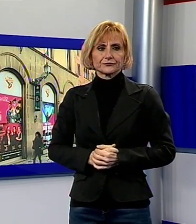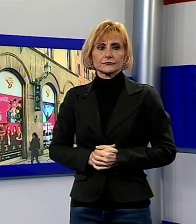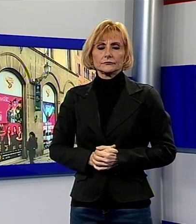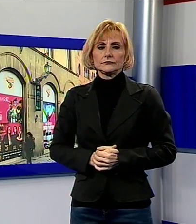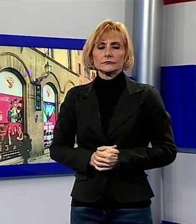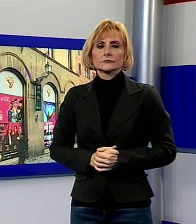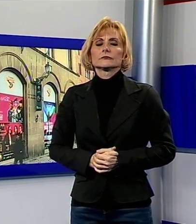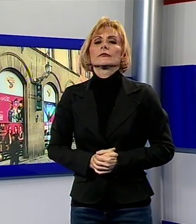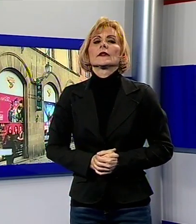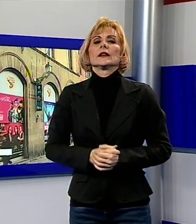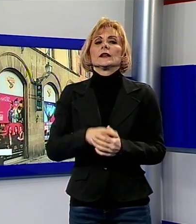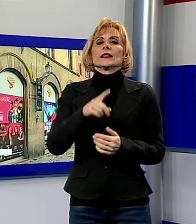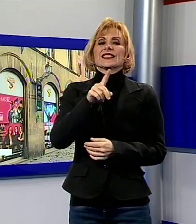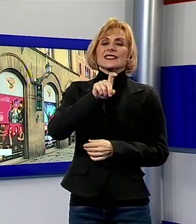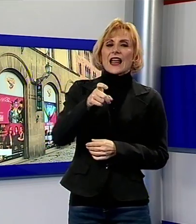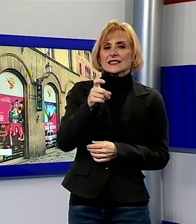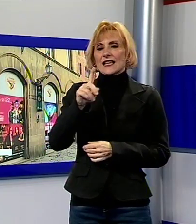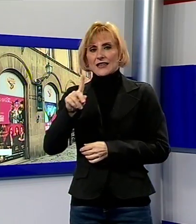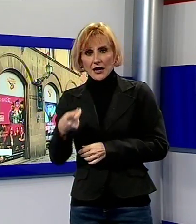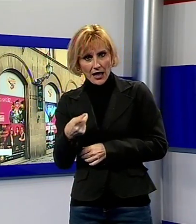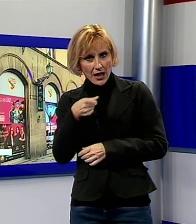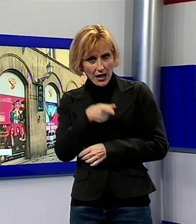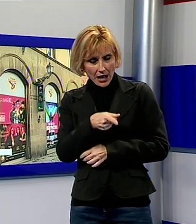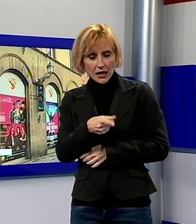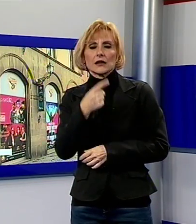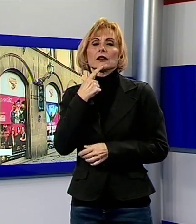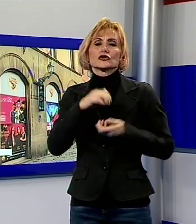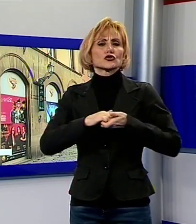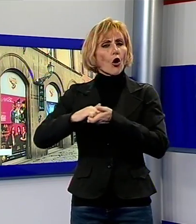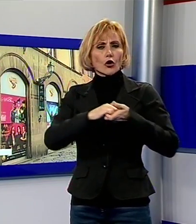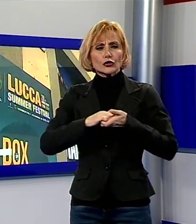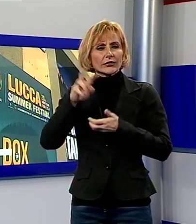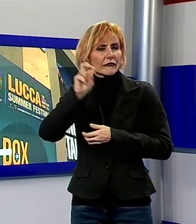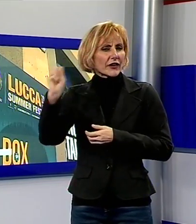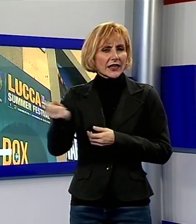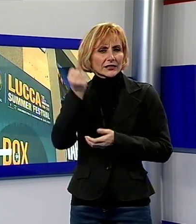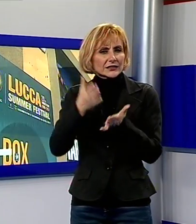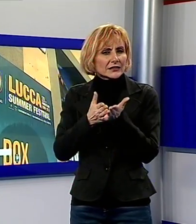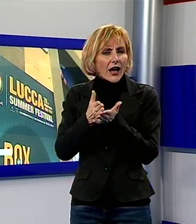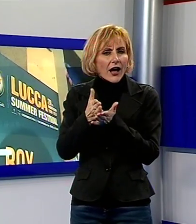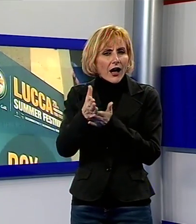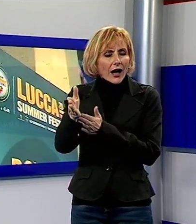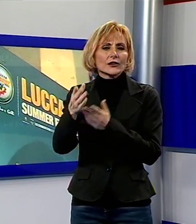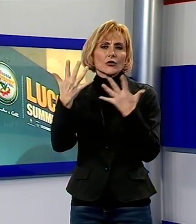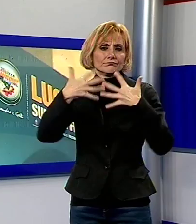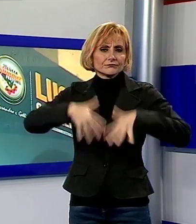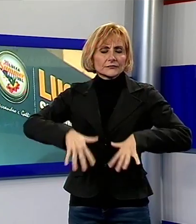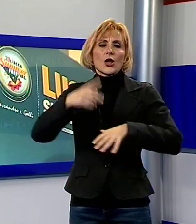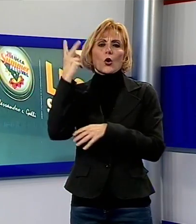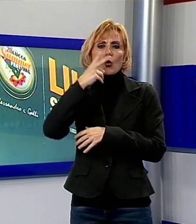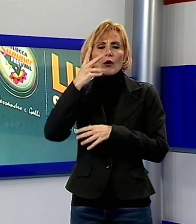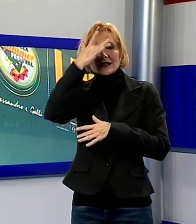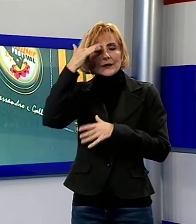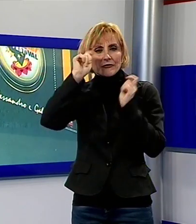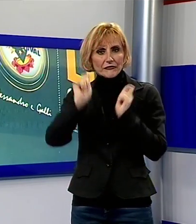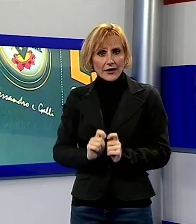Passa in mani tedesche la D'Alessandro e Galli, la società che da oltre 20 anni organizza i concerti del Lucas Summer Festival. Il colosso